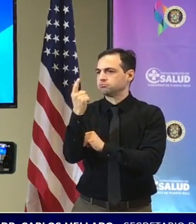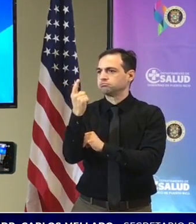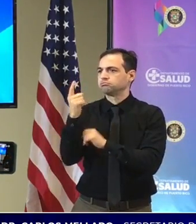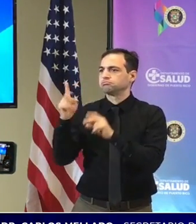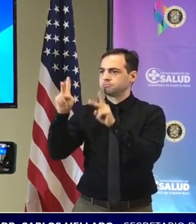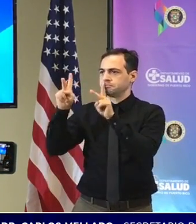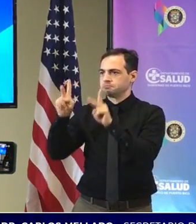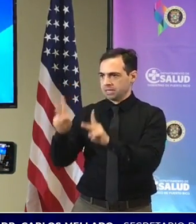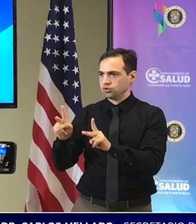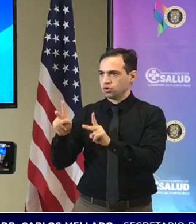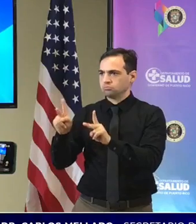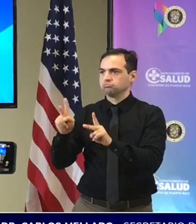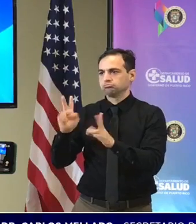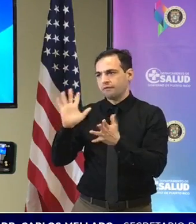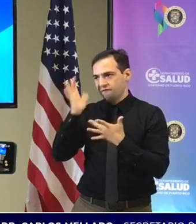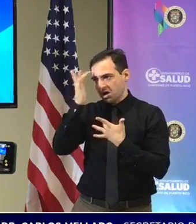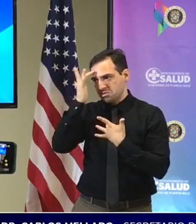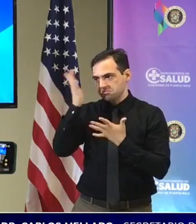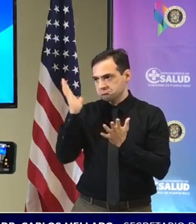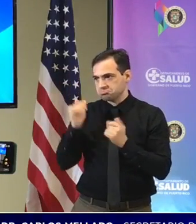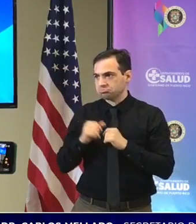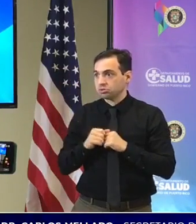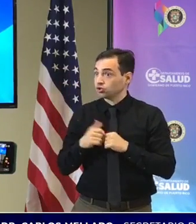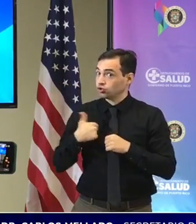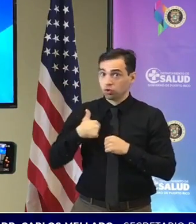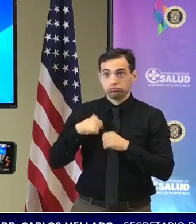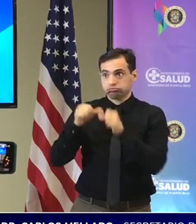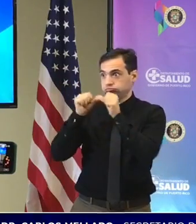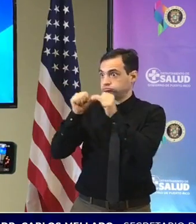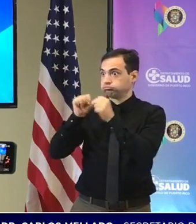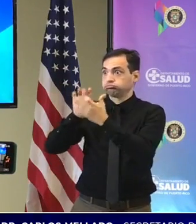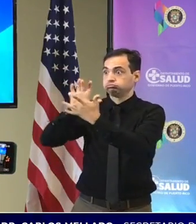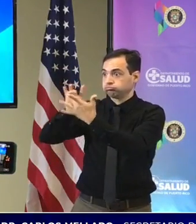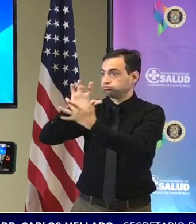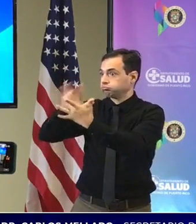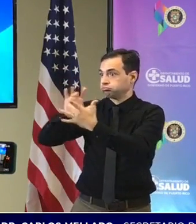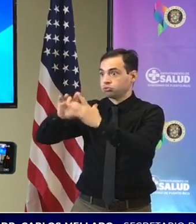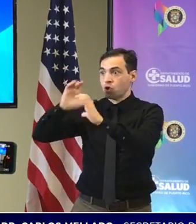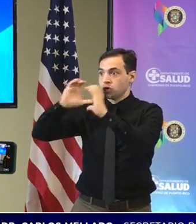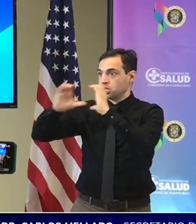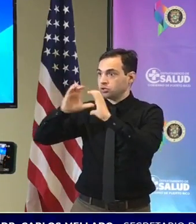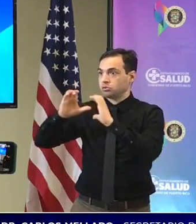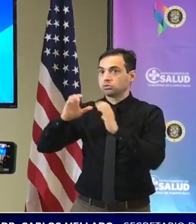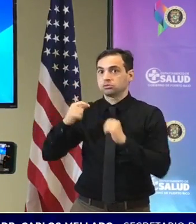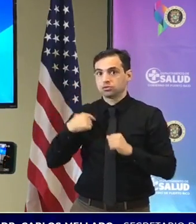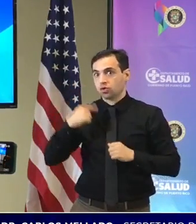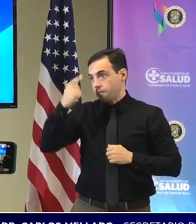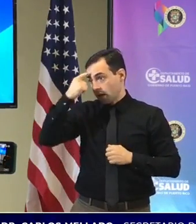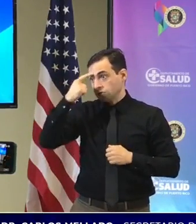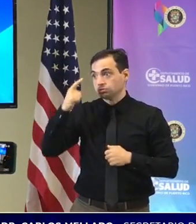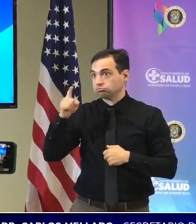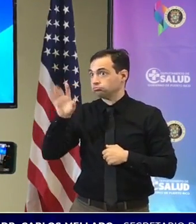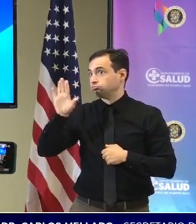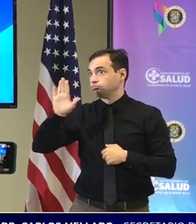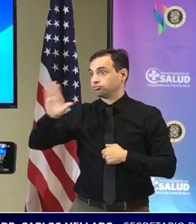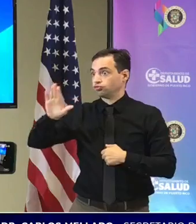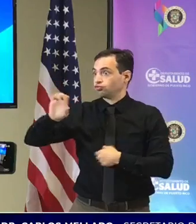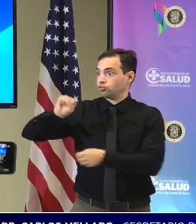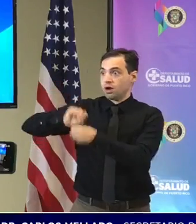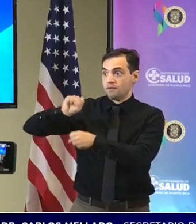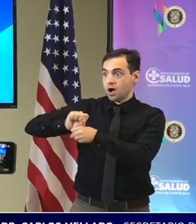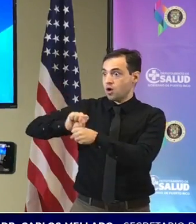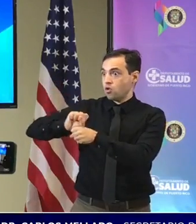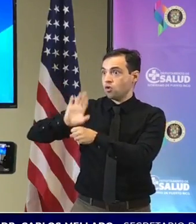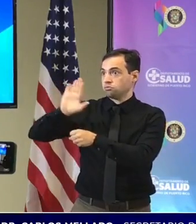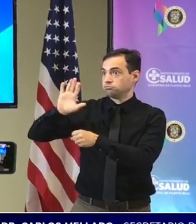yo estoy en constante comunicación con la secretaria creo que se ha hecho una labor increíble por parte de salud correccional